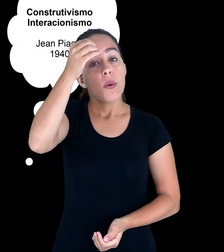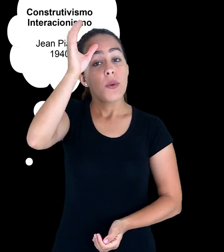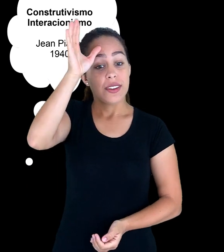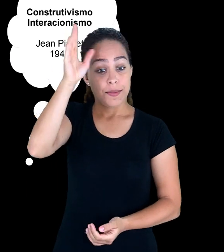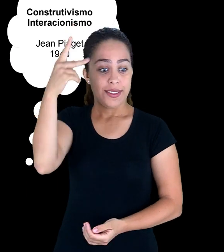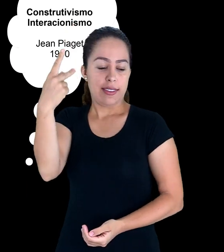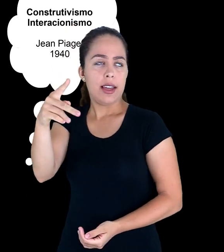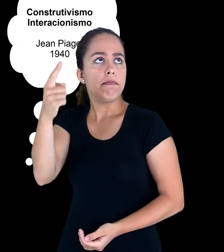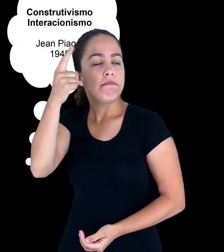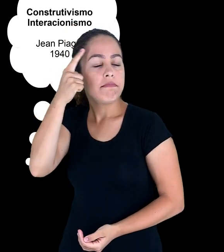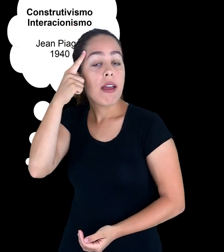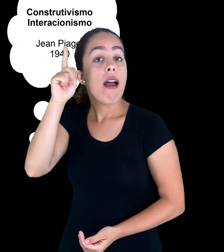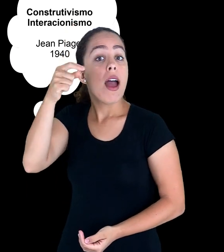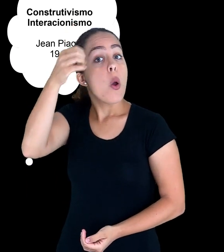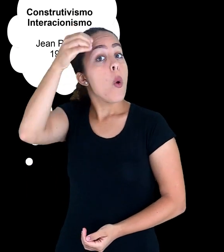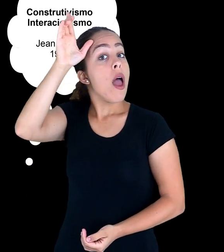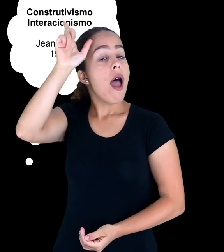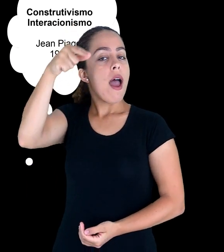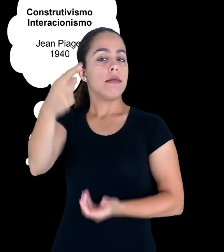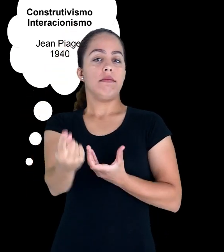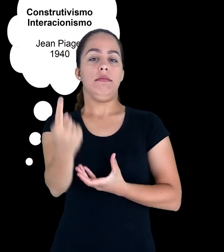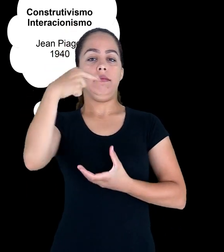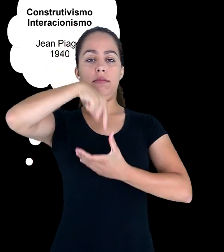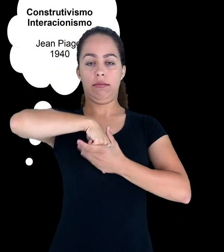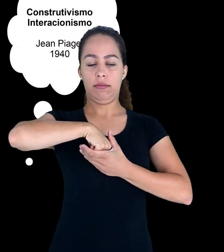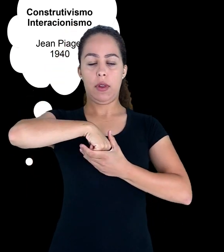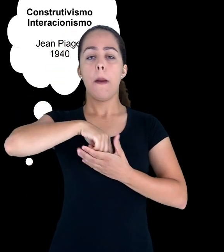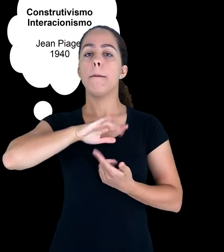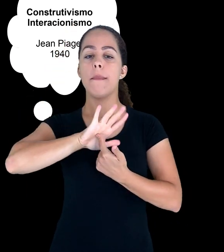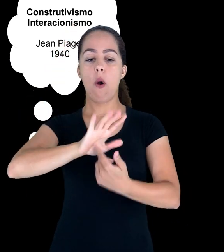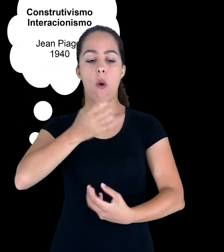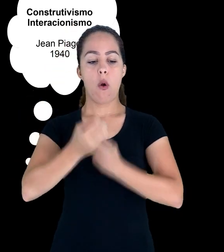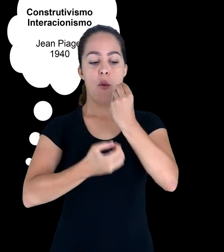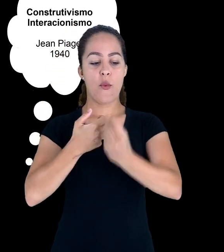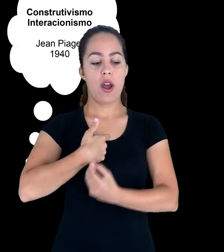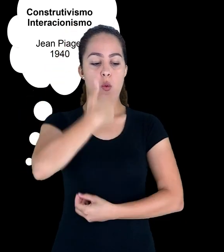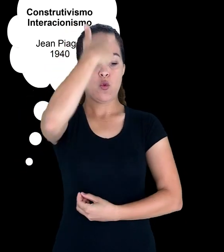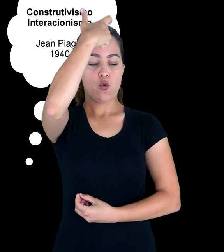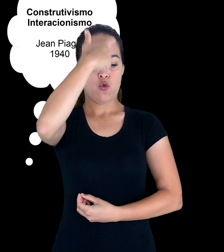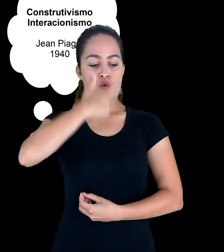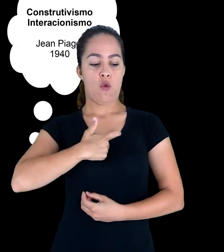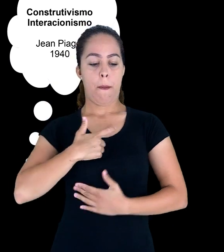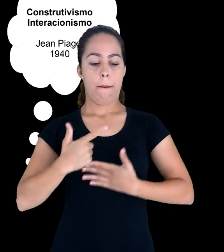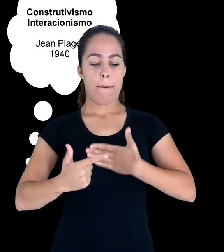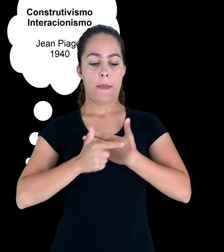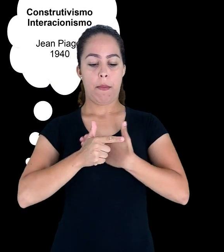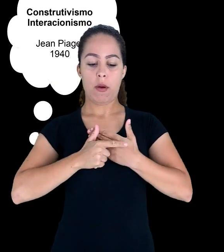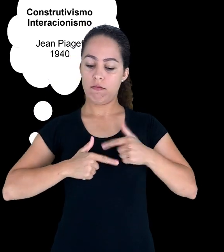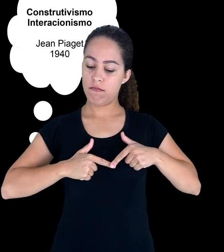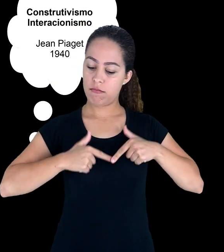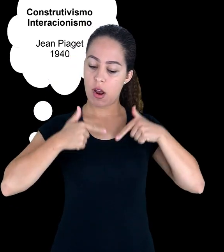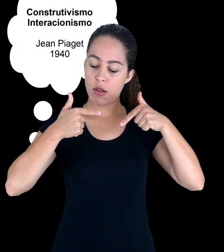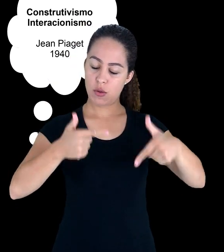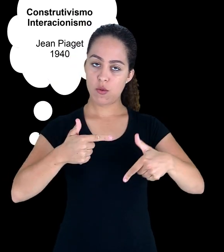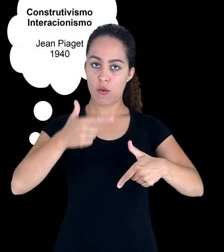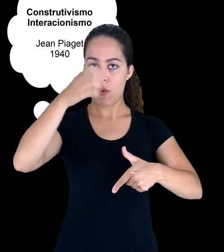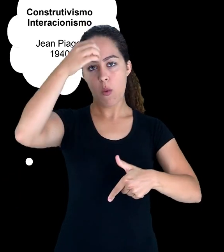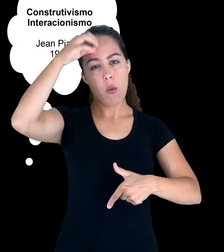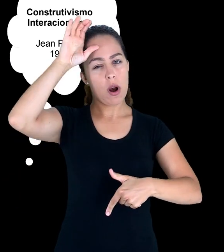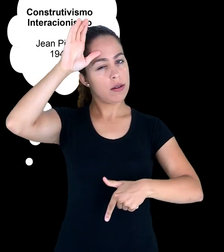subjetivo. Passa-se a valorizar o papel do sujeito na construção do conhecimento.